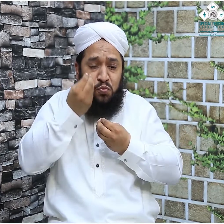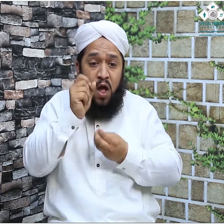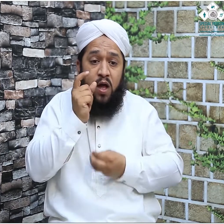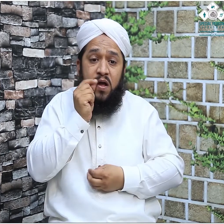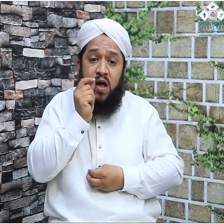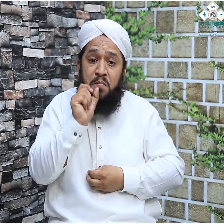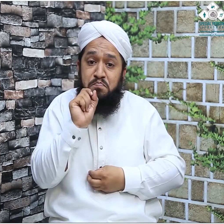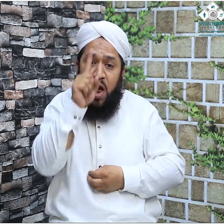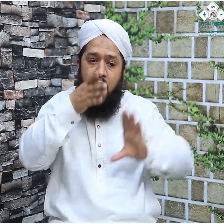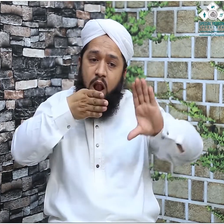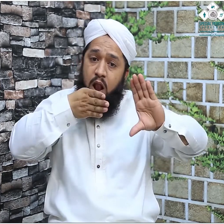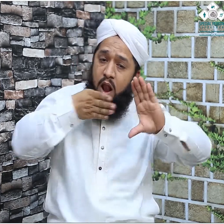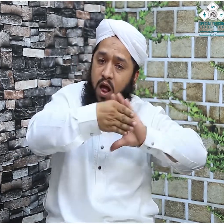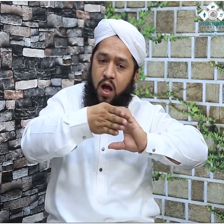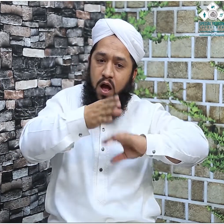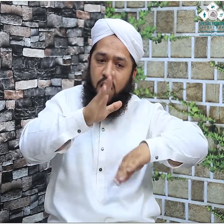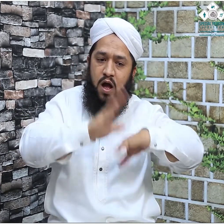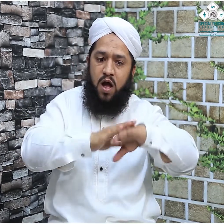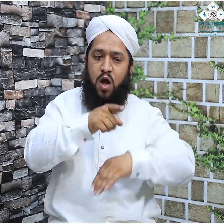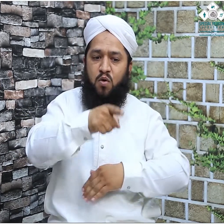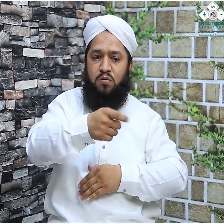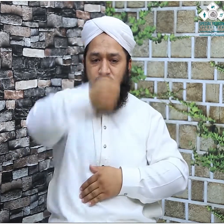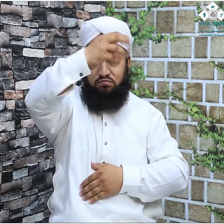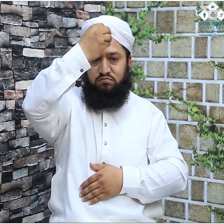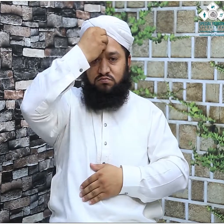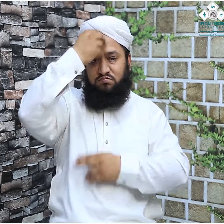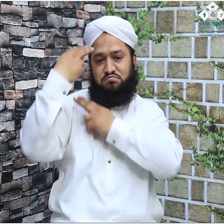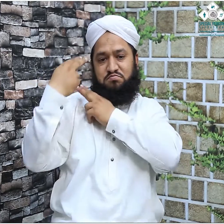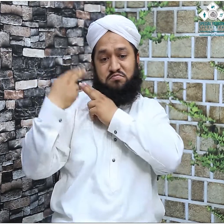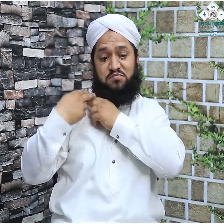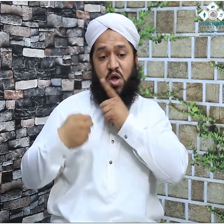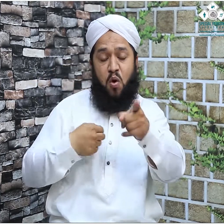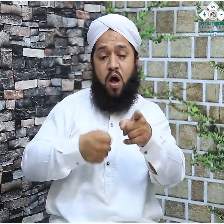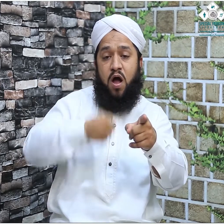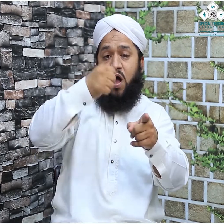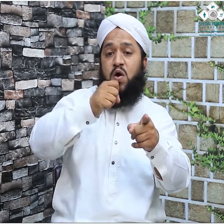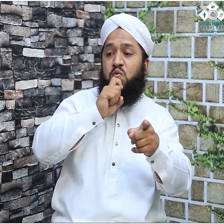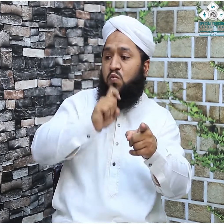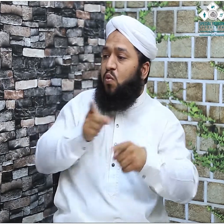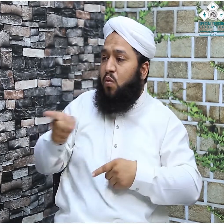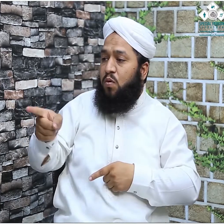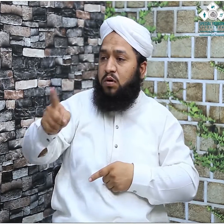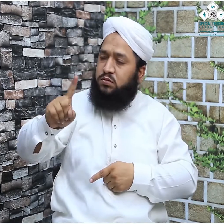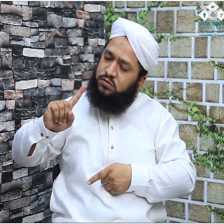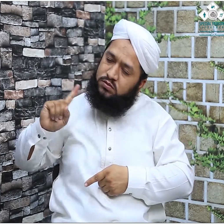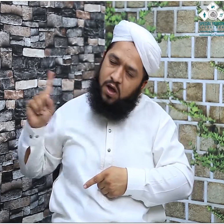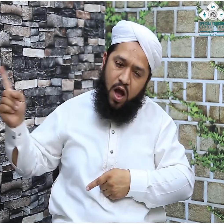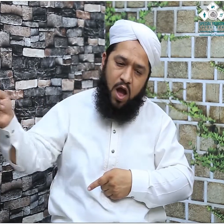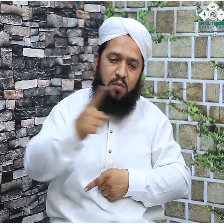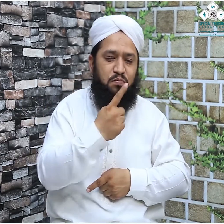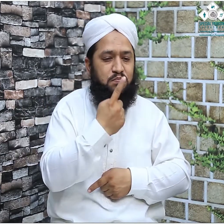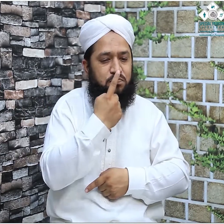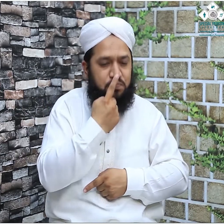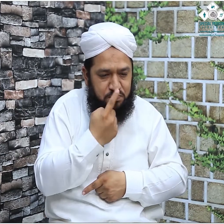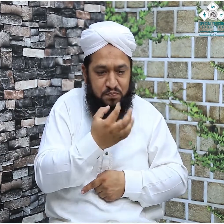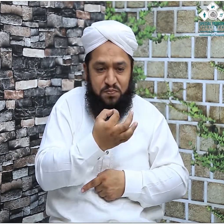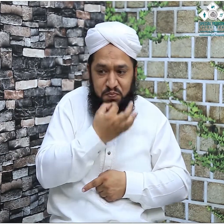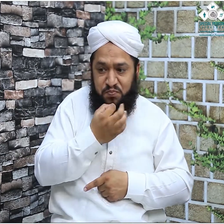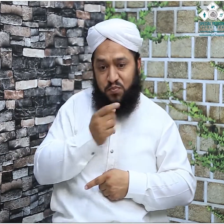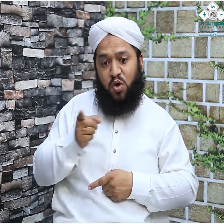لے وہ فیصلہ کرے کہ اس جگڑے کا فیصلہ کیا ہوگا اور کون حجر اسود لگائے گا سب نے ڈیسائیڈ کر لیا کہ ٹھیک اب سبحان اللہ صبح کے